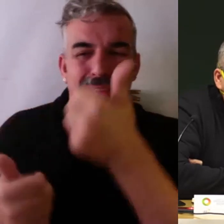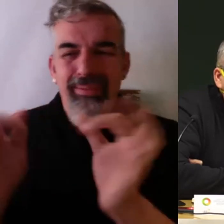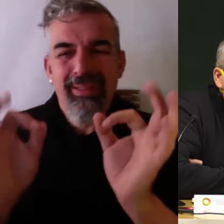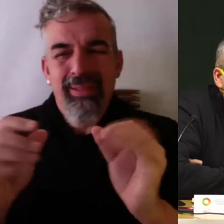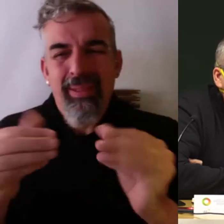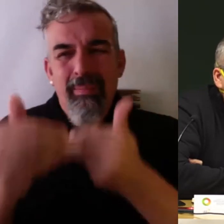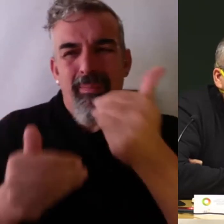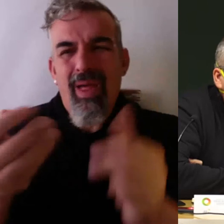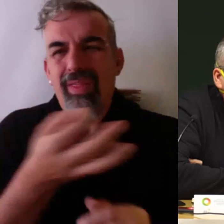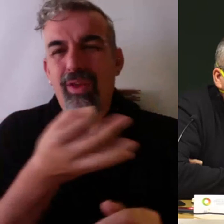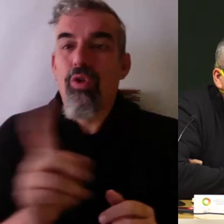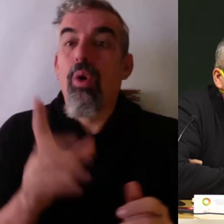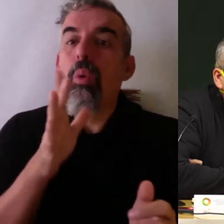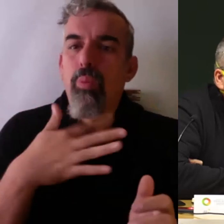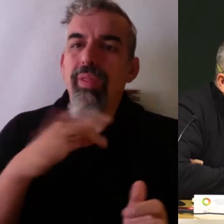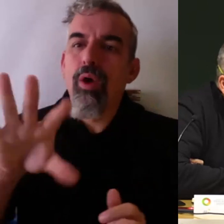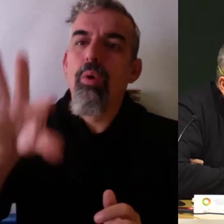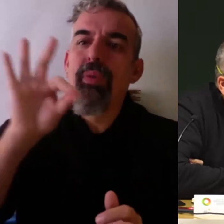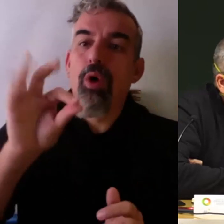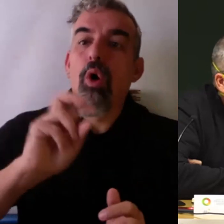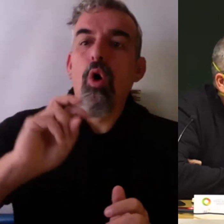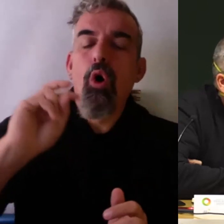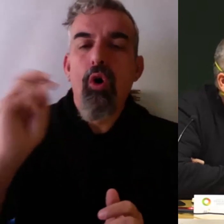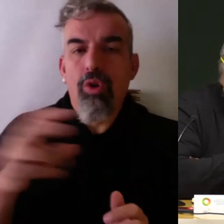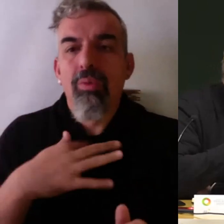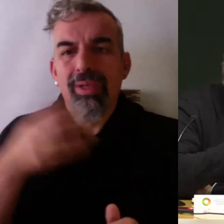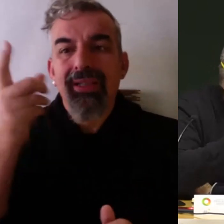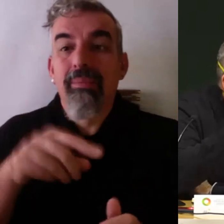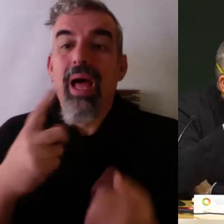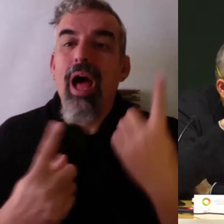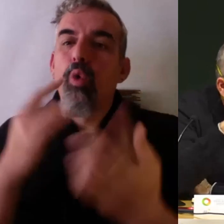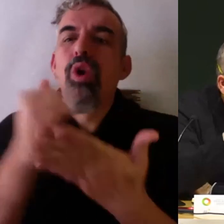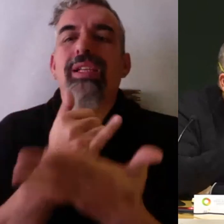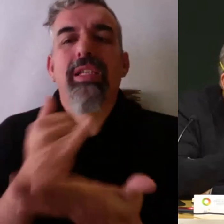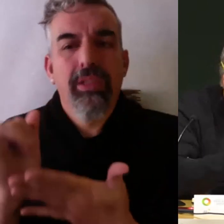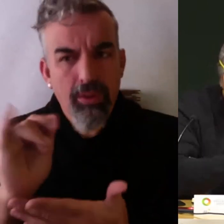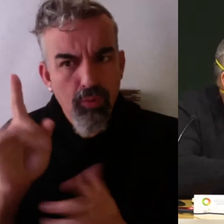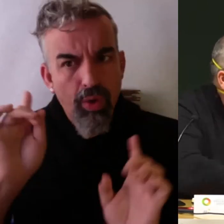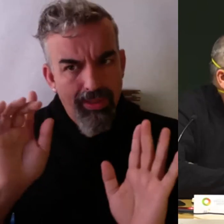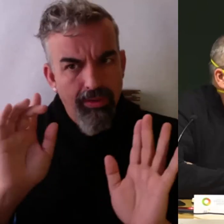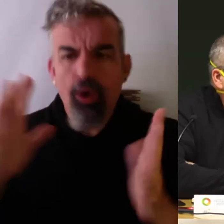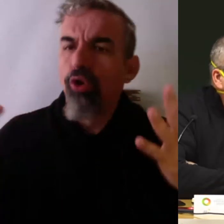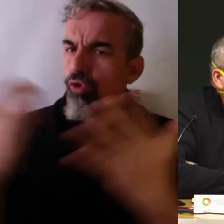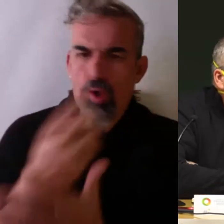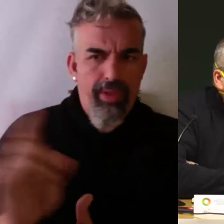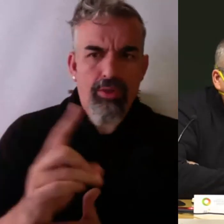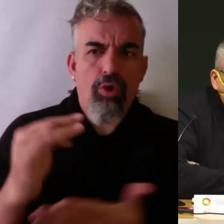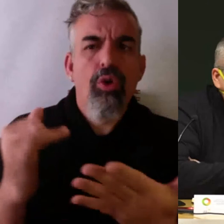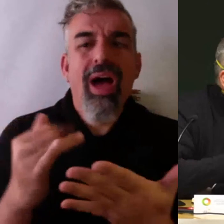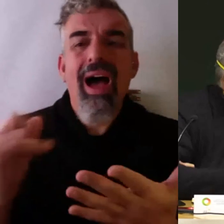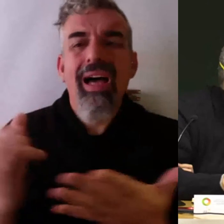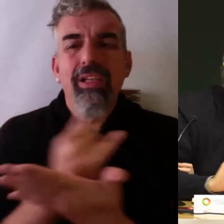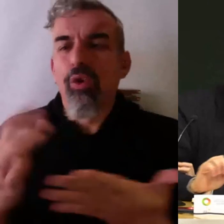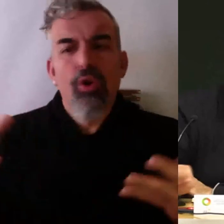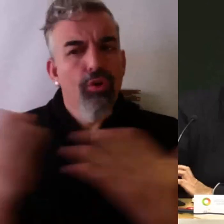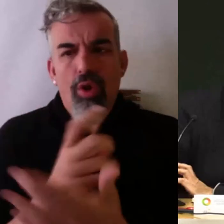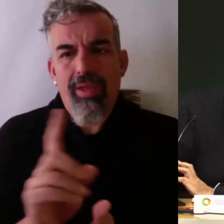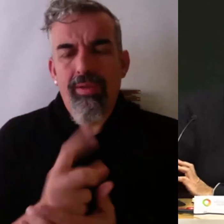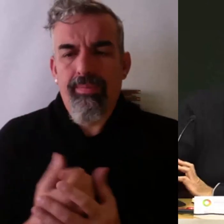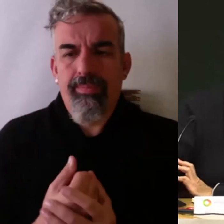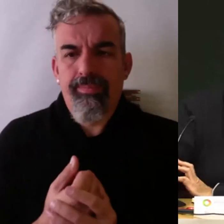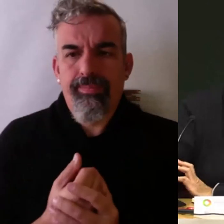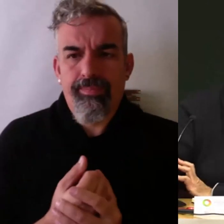formas de hacer buenos exámenes y buenos test en algunas asignaturas, en algunas partes de alguna asignaturas cuando conviene. Y nada más.